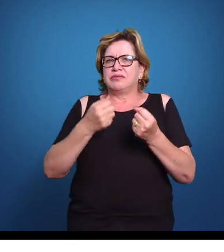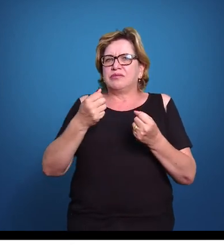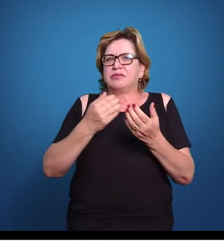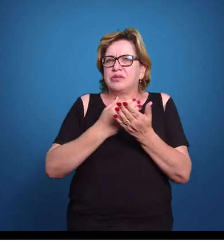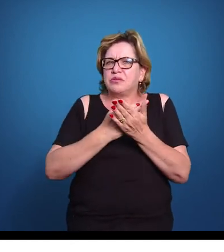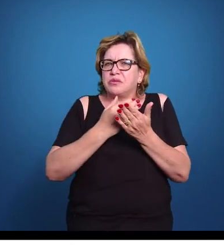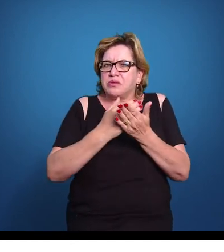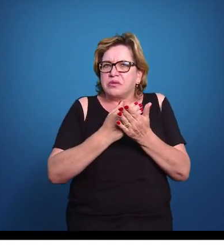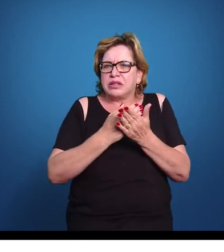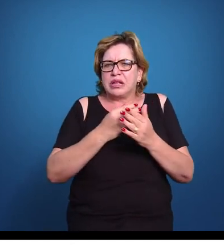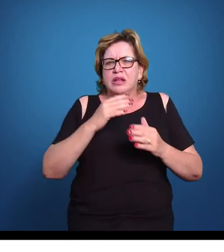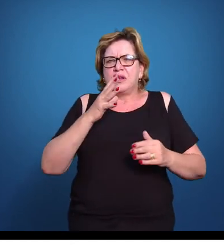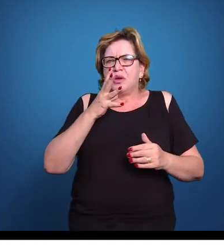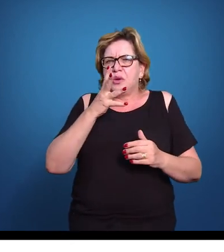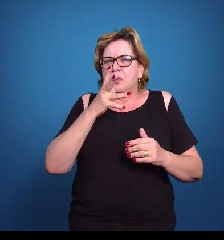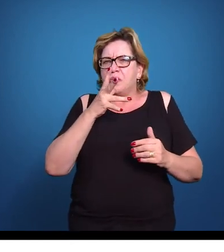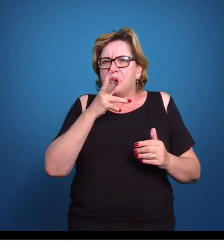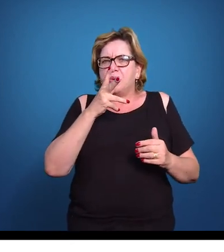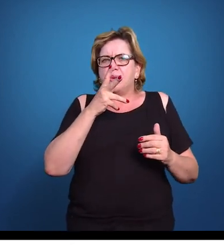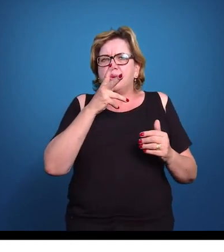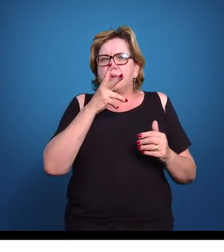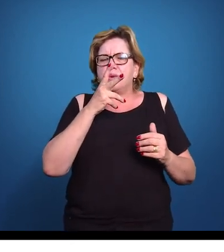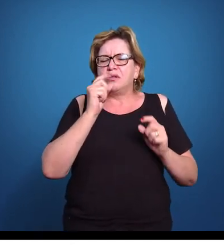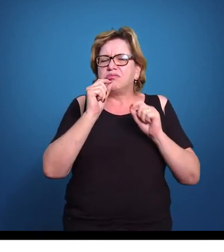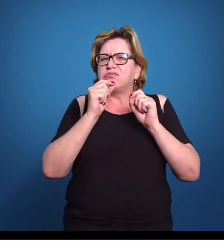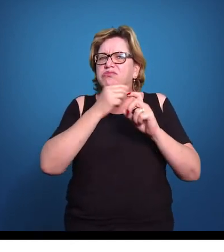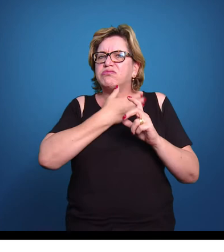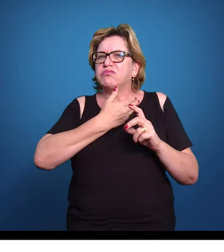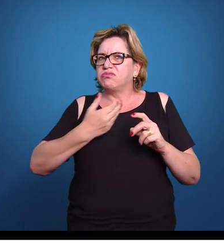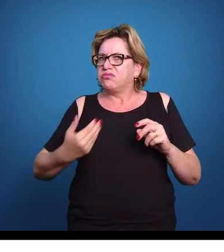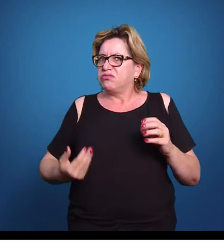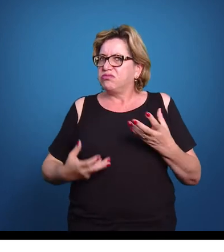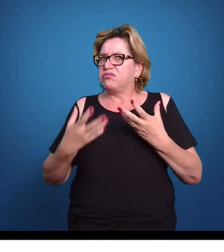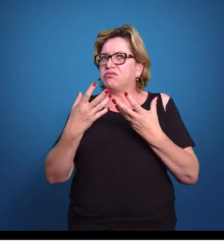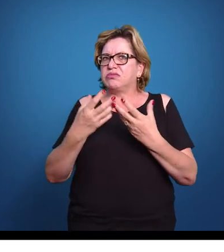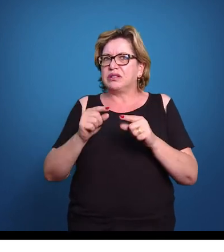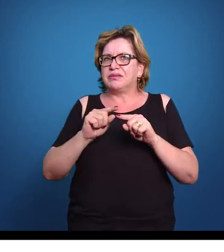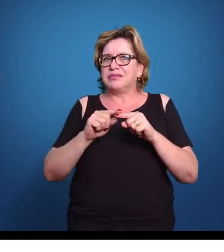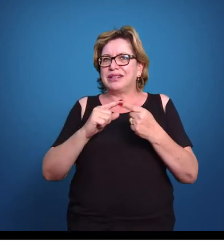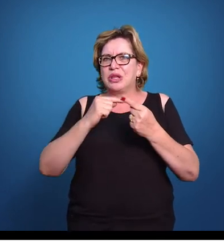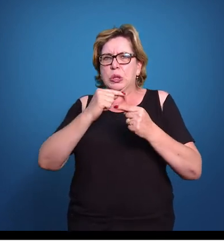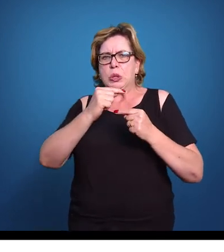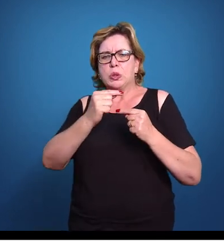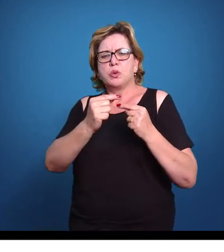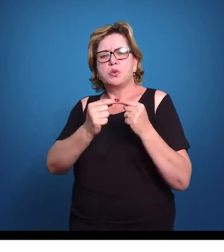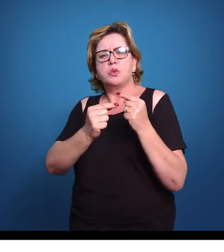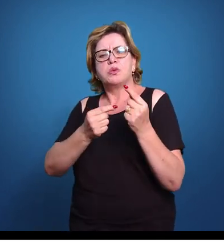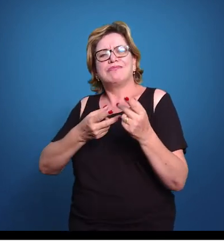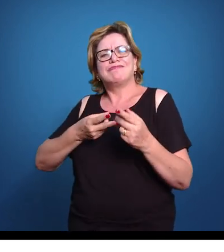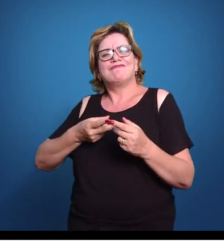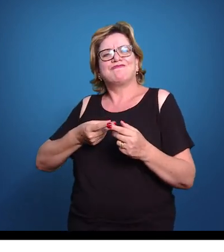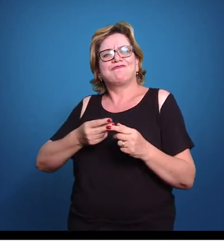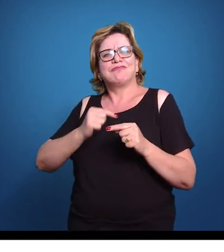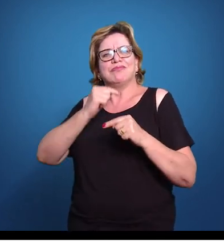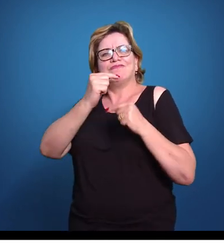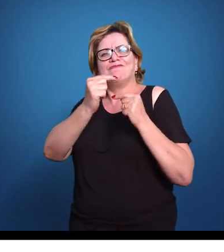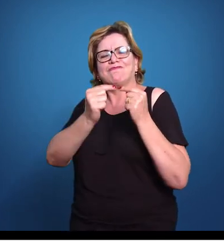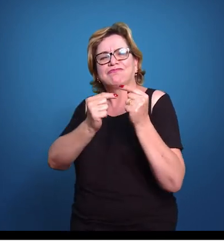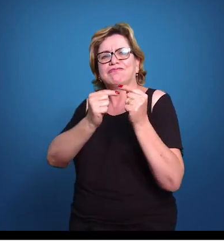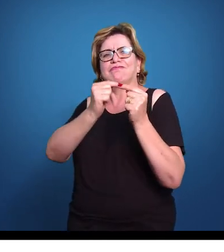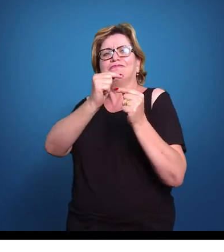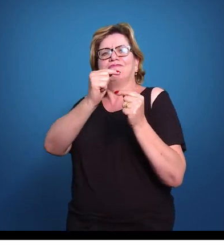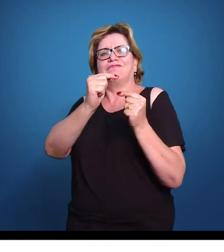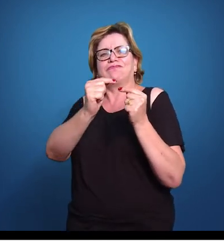iniciais não rendam aquilo que se esperava, mas iniciativas posteriores,